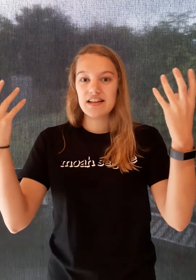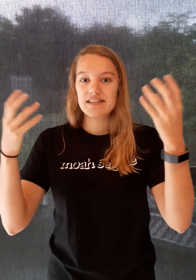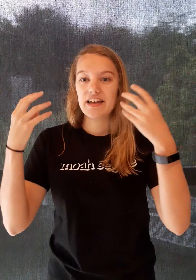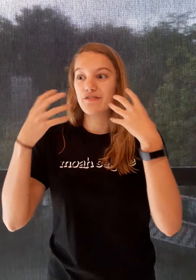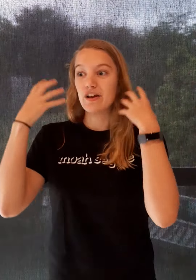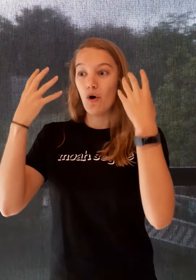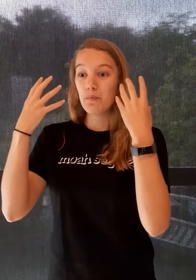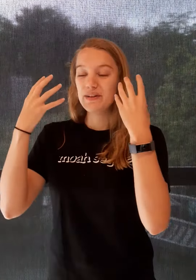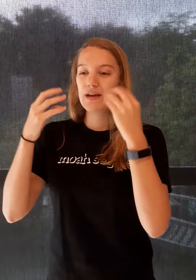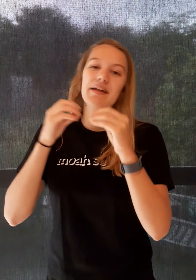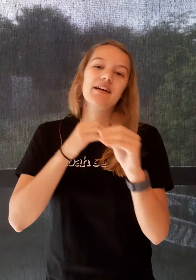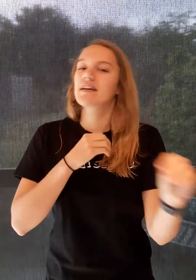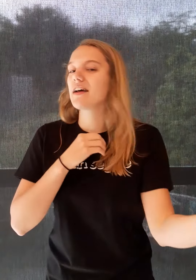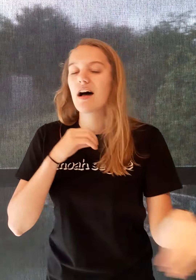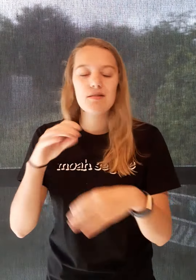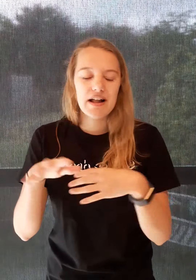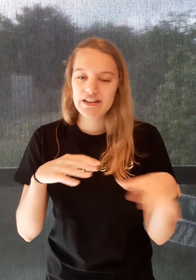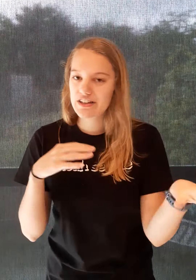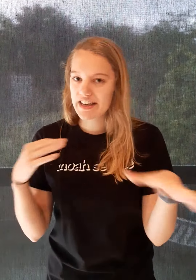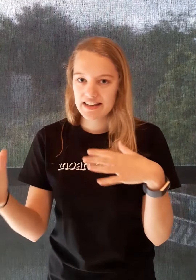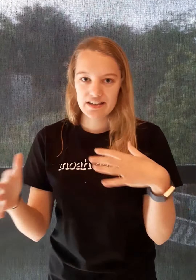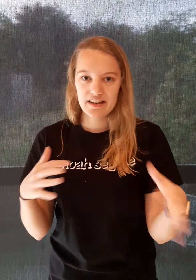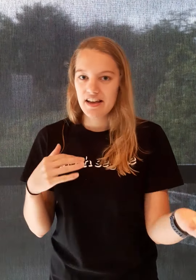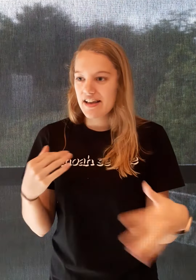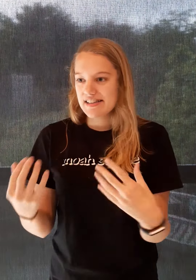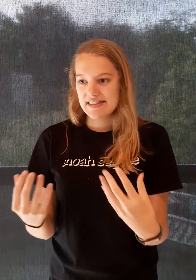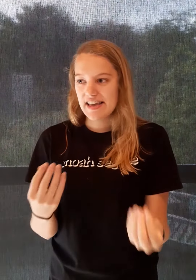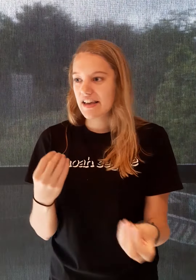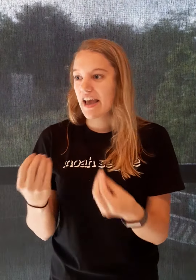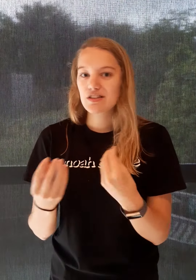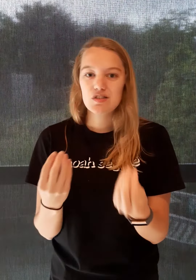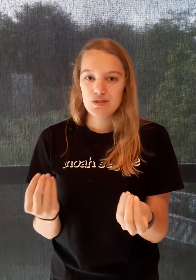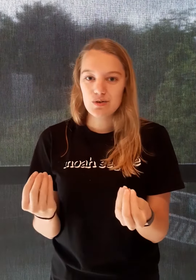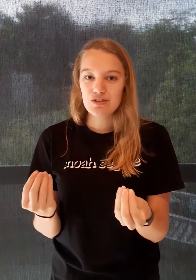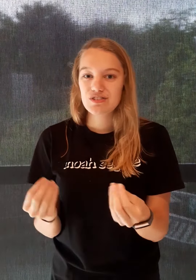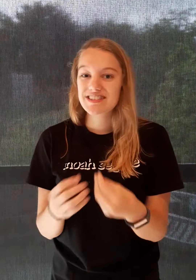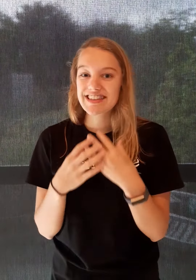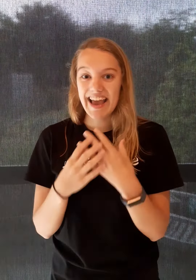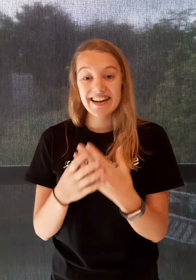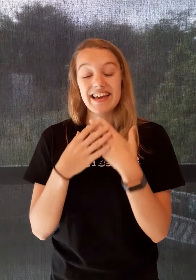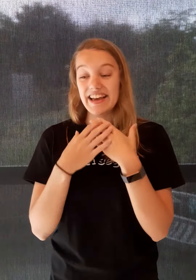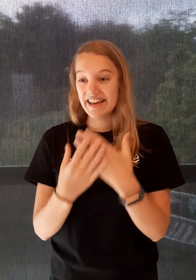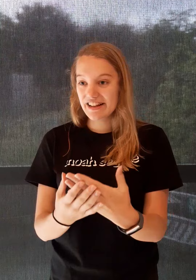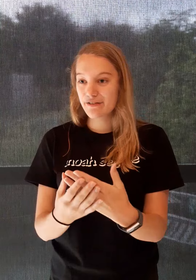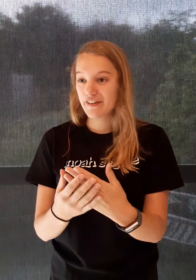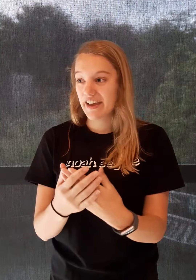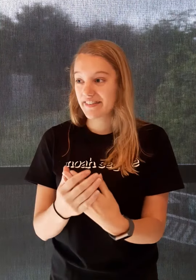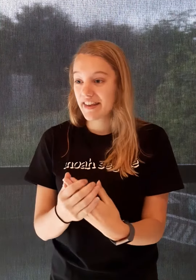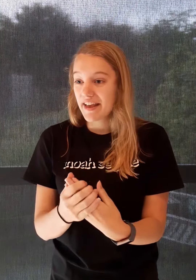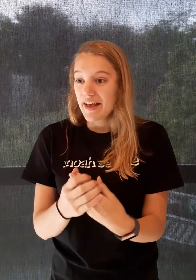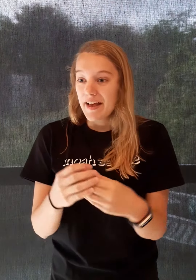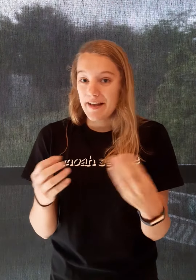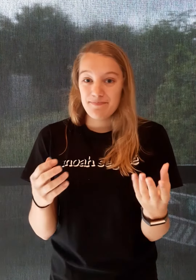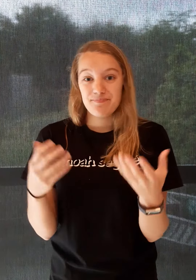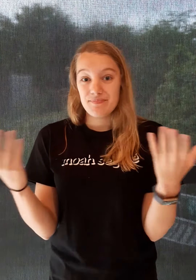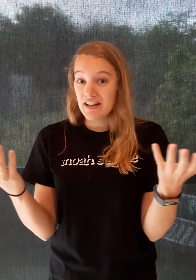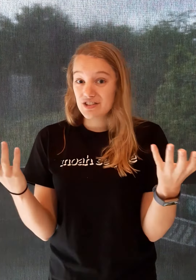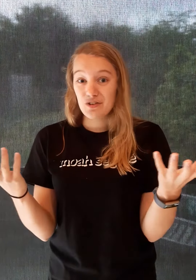lessen veel opnemen en dan kan je dat allemaal aan je leerlingen zeggen en tonen. Dus dat is eigenlijk heel fijn. En als je nog